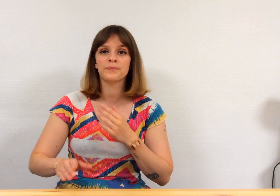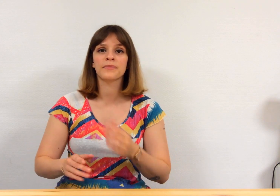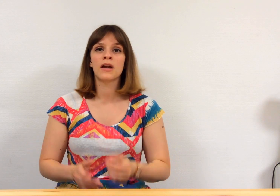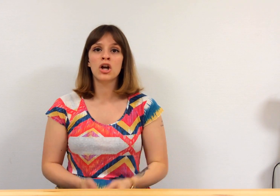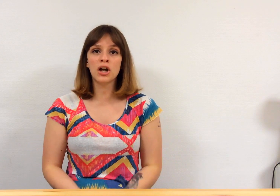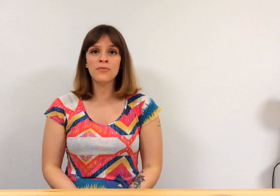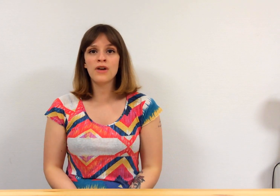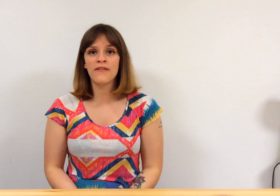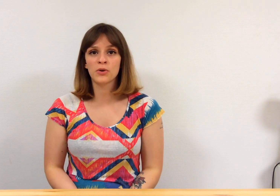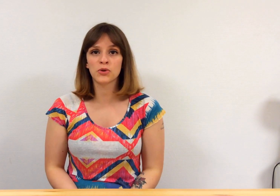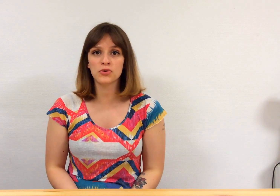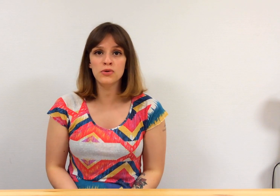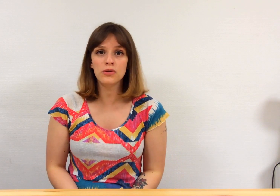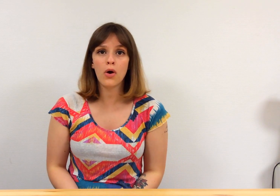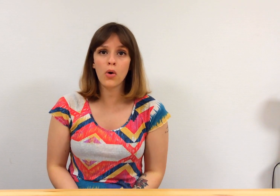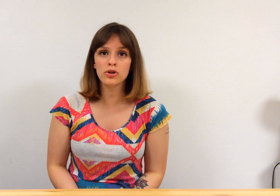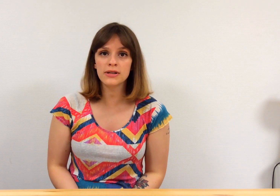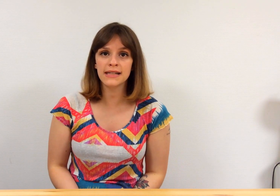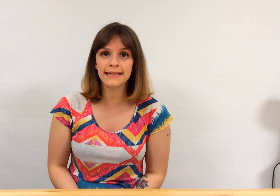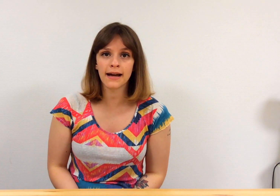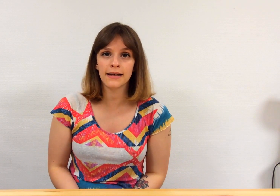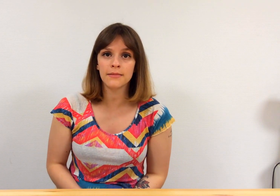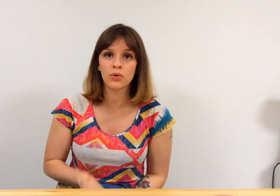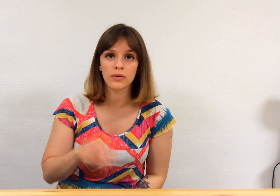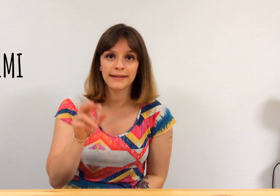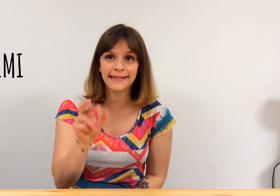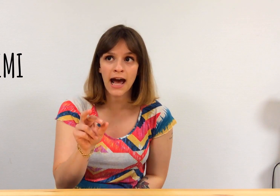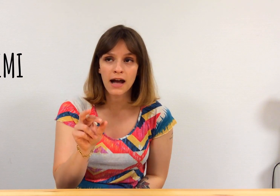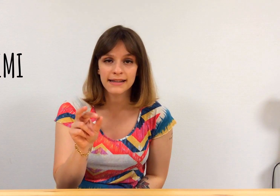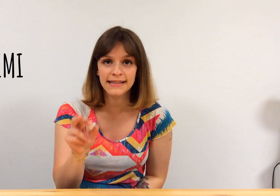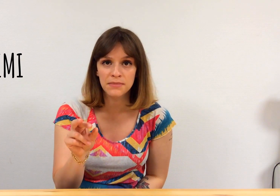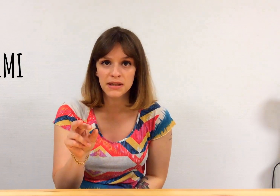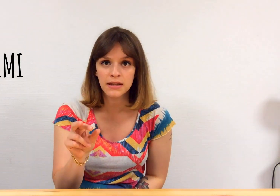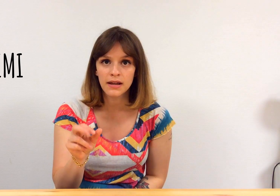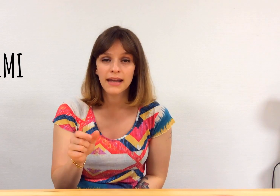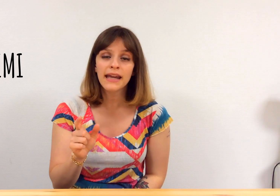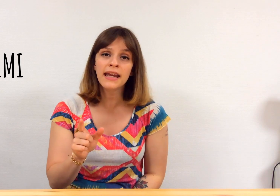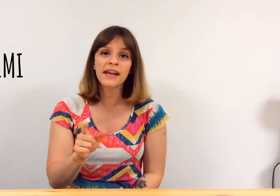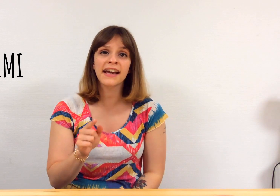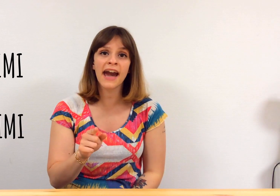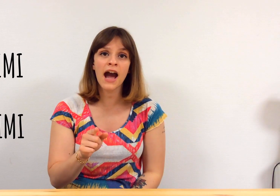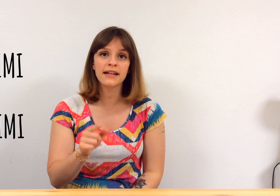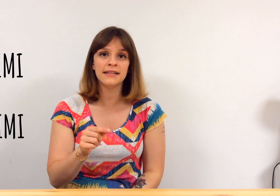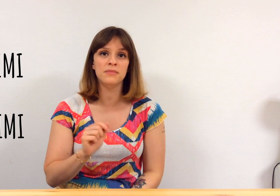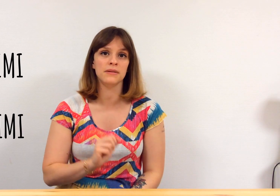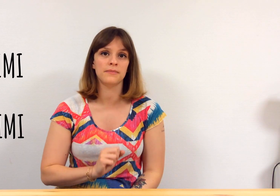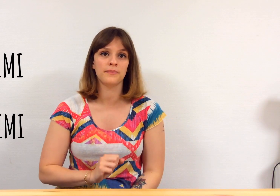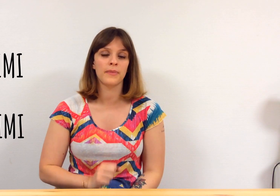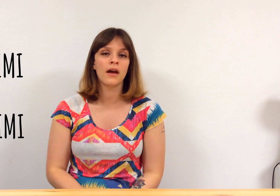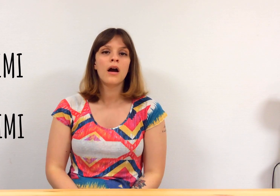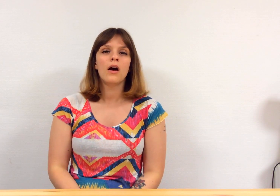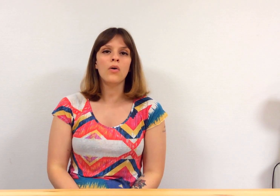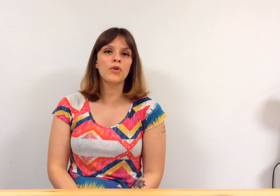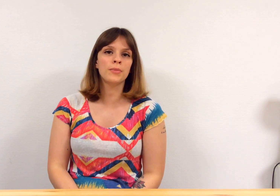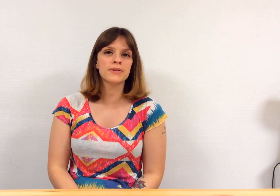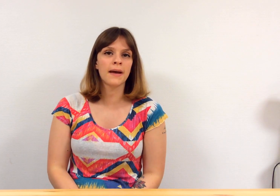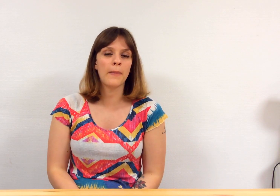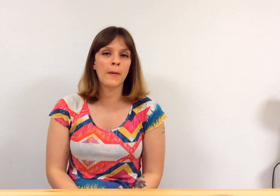Comme vous l'avez entendu, on utilisera les mots ta-di-mi et ka-di-mi. On commencera par